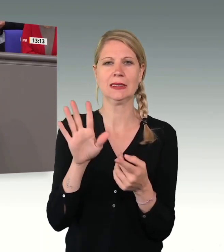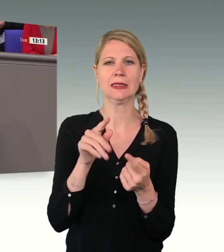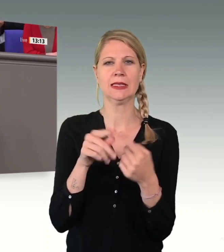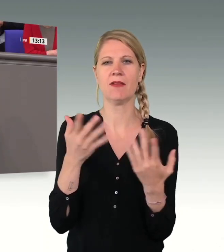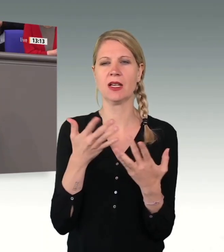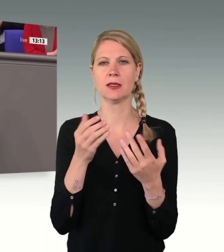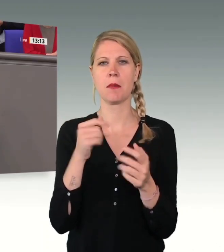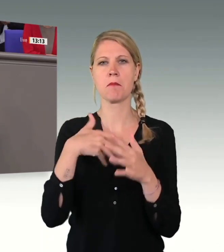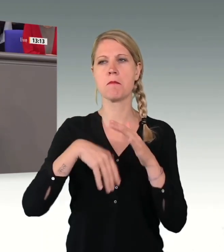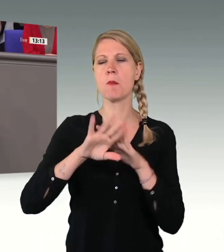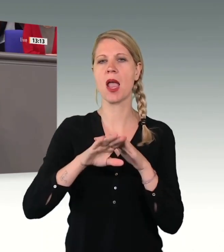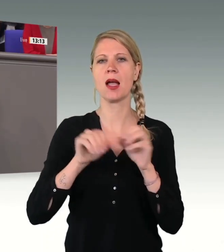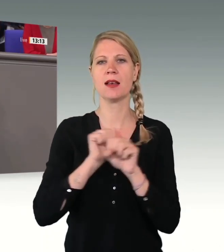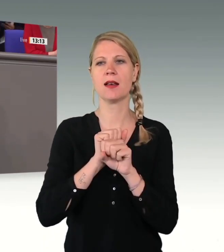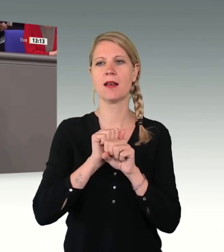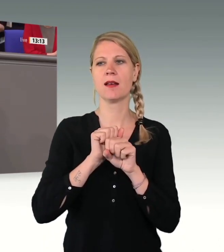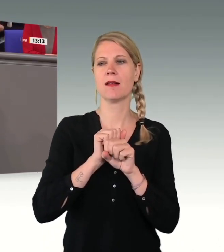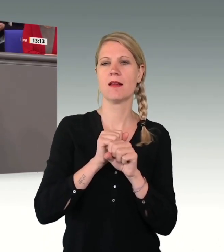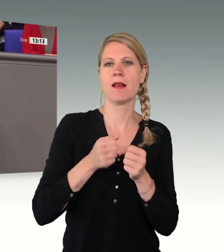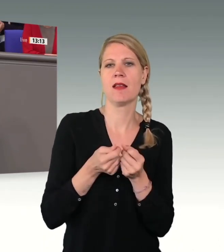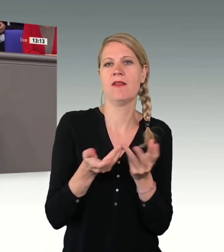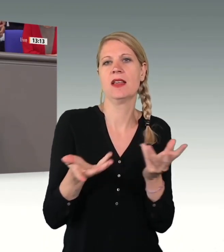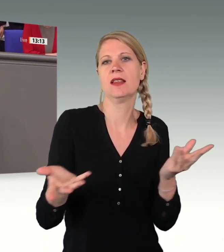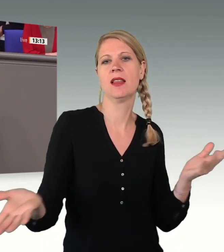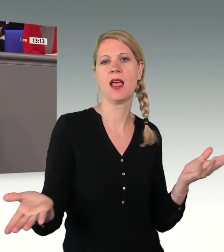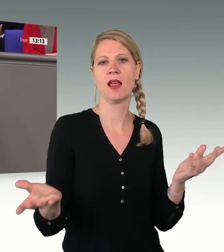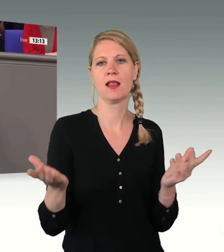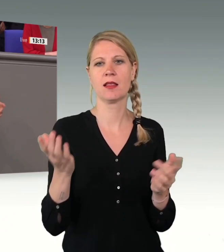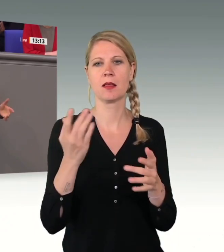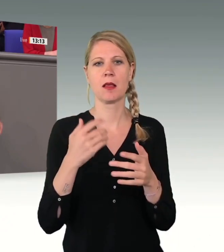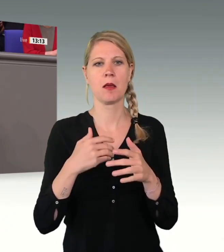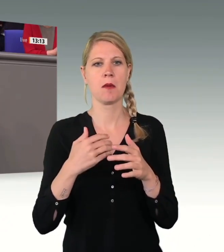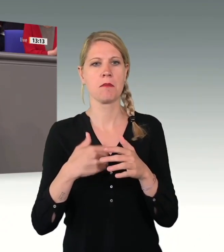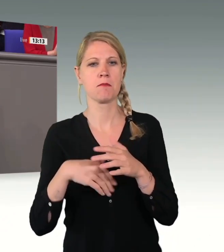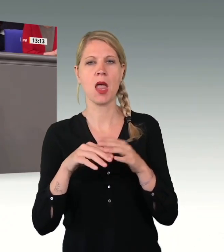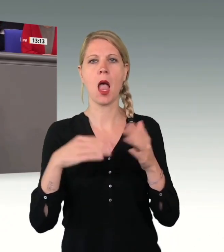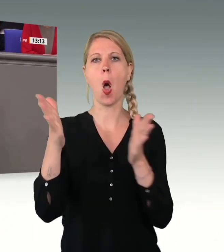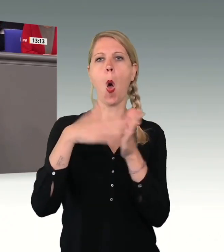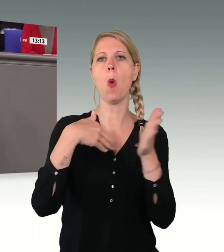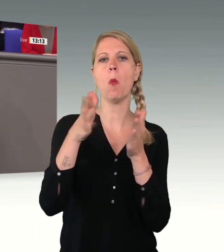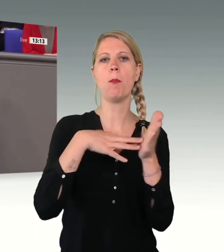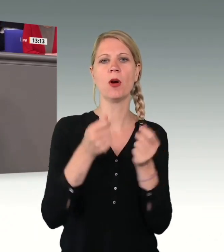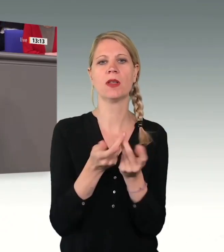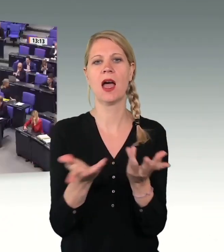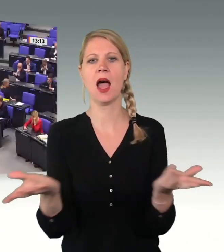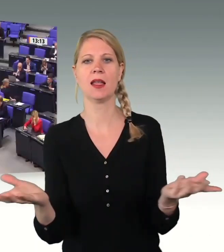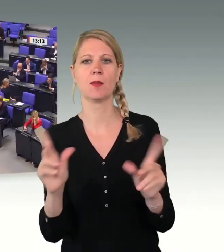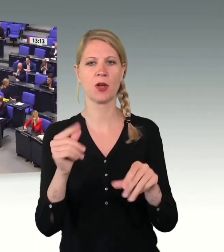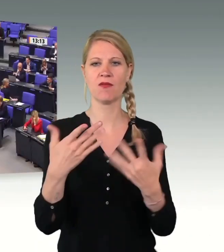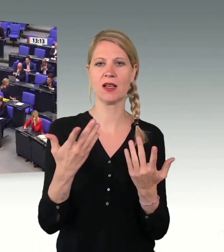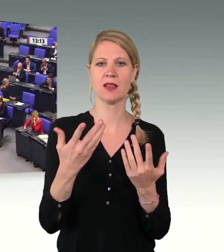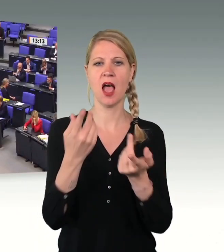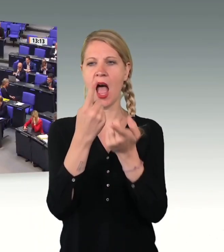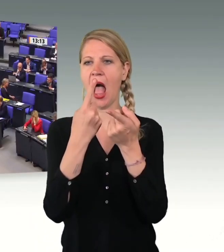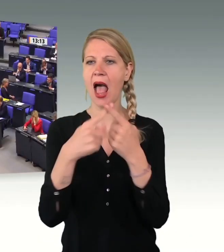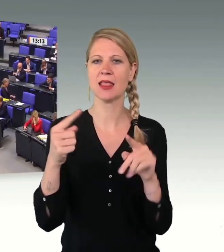heißt. Gemeint sind andere Herkunft, andere Hautfarben, bunter eben im Sinne von weniger Weiß. Aber darf Buntheit ein